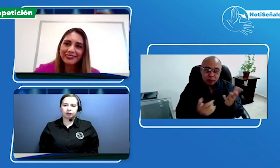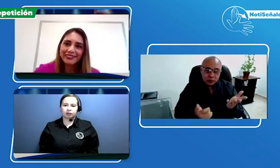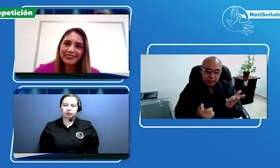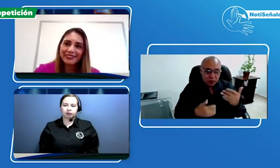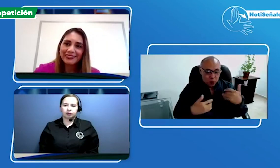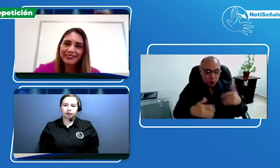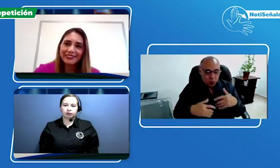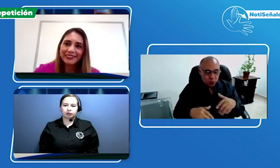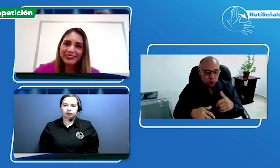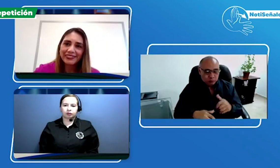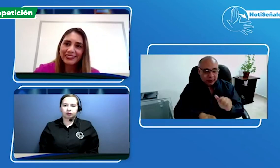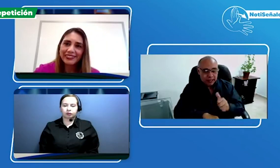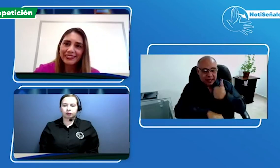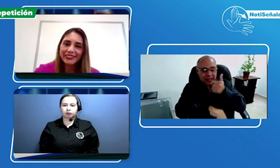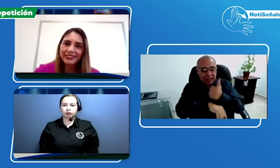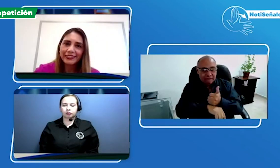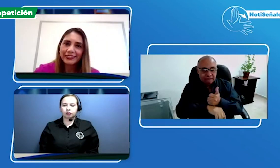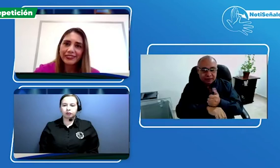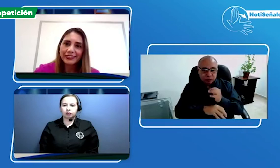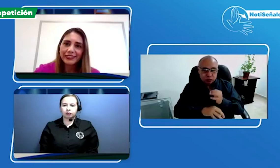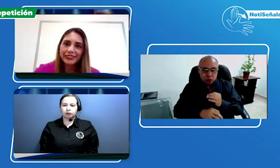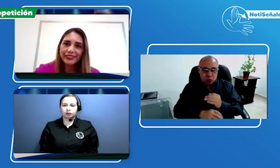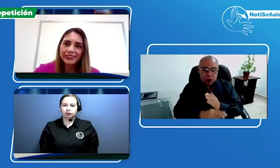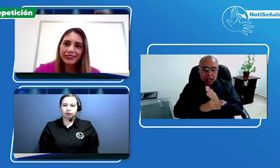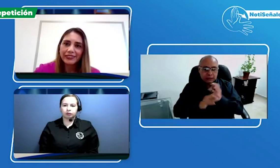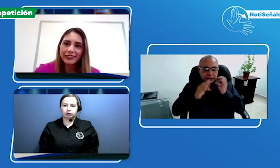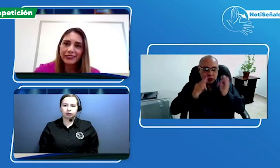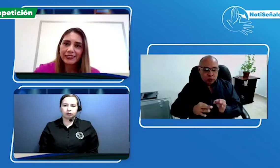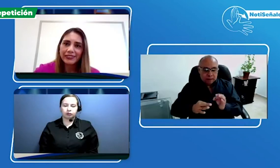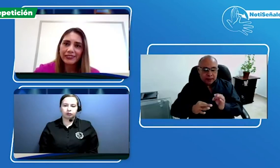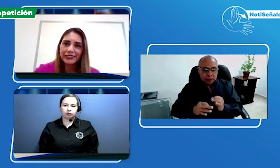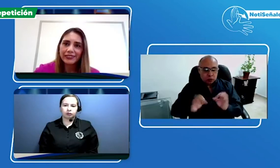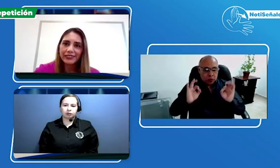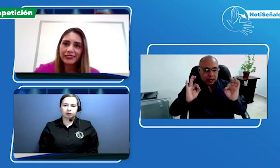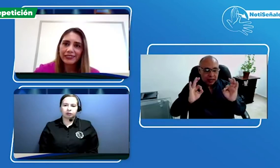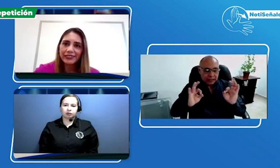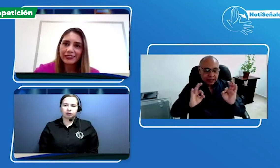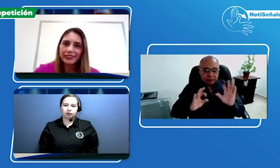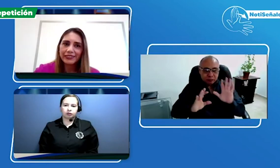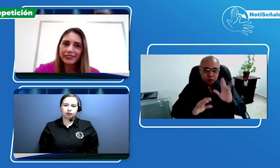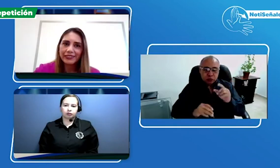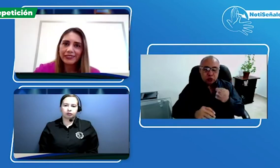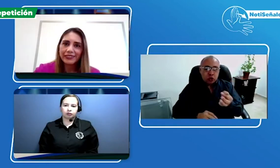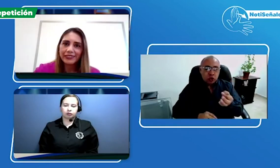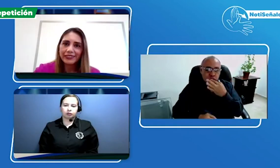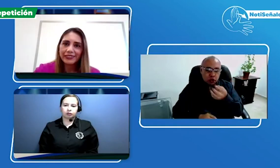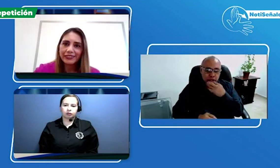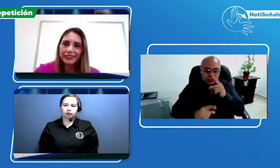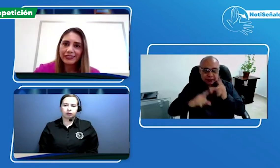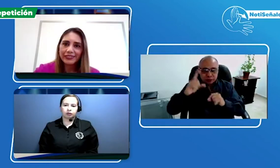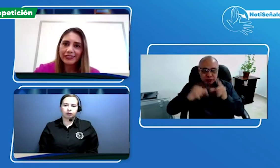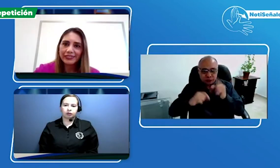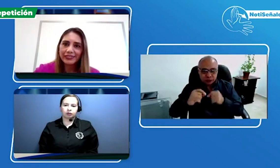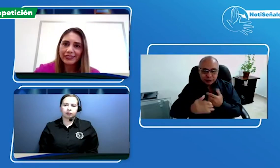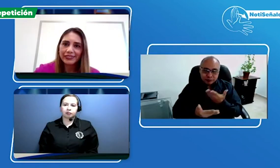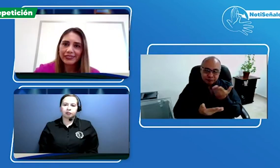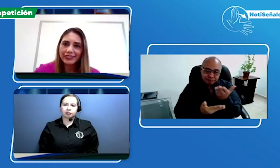regional también que existe en Medellín, así que pues respetaremos ambas señas. Y estamos hablando entonces